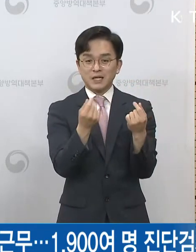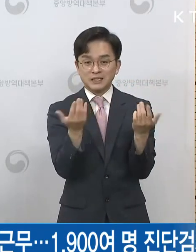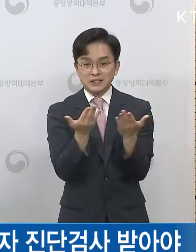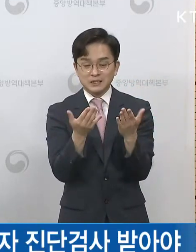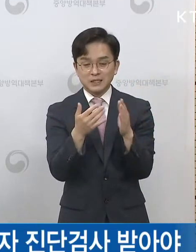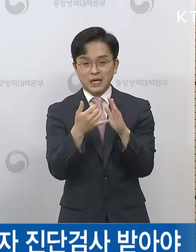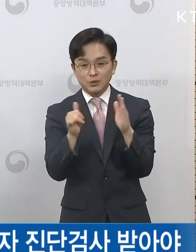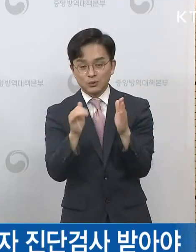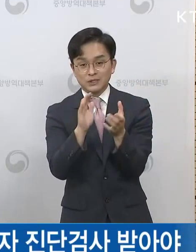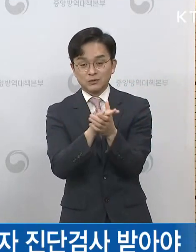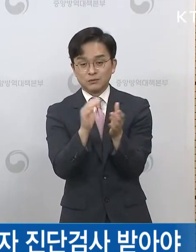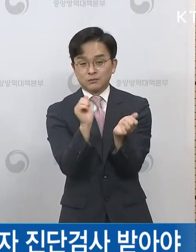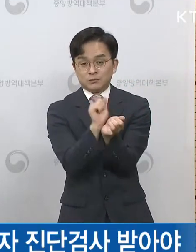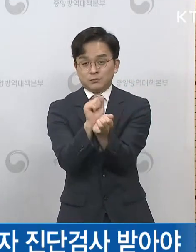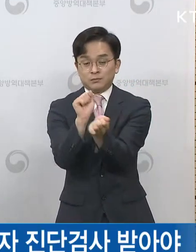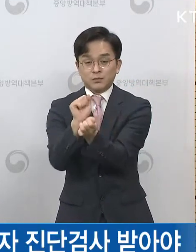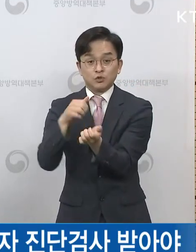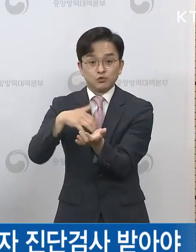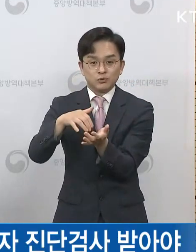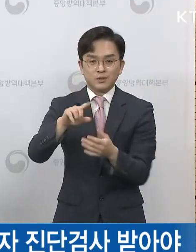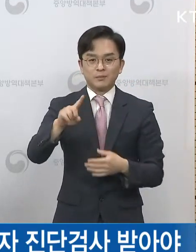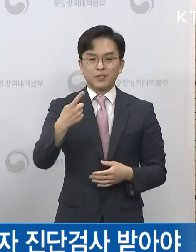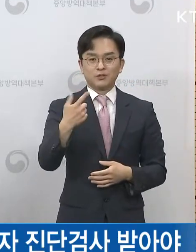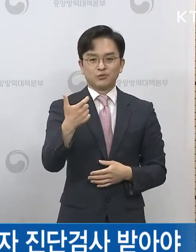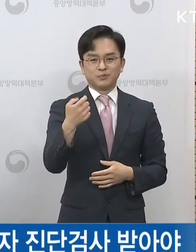접촉자가 163명이었습니다.